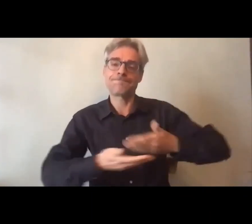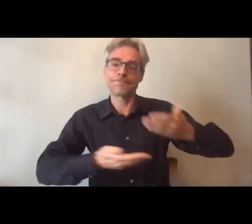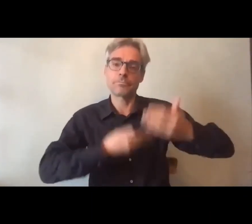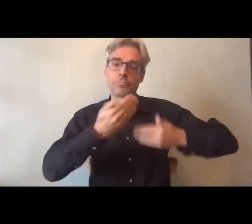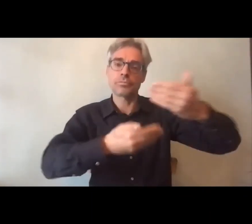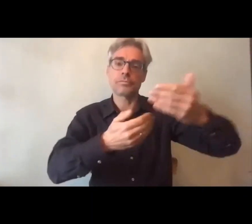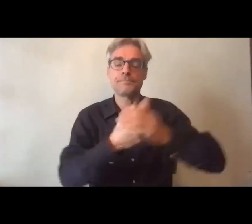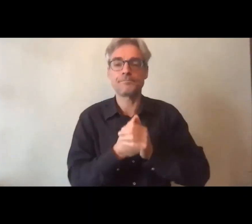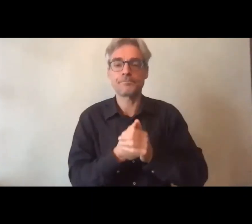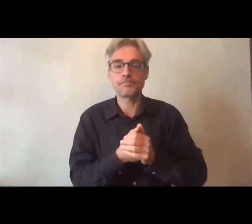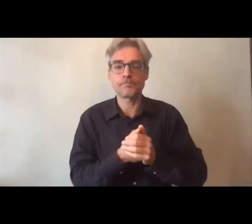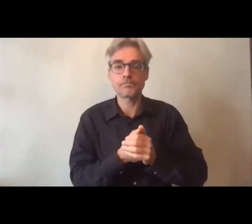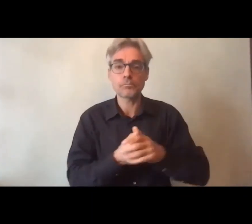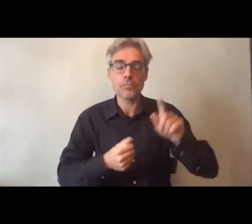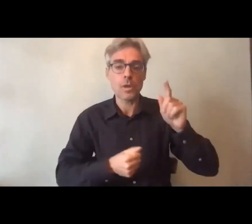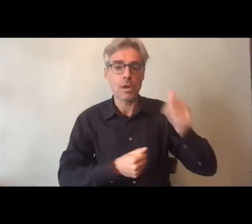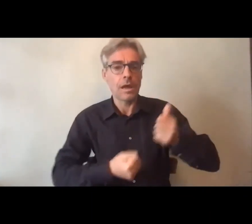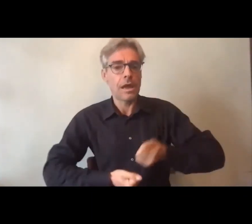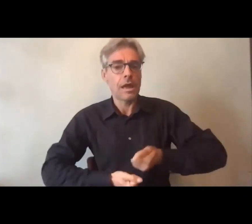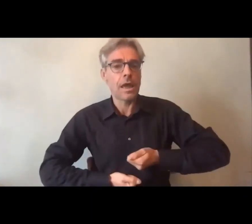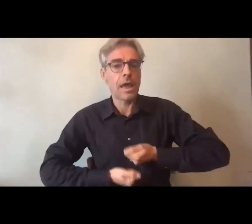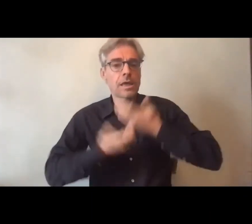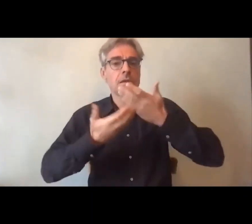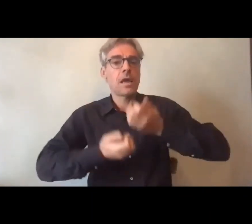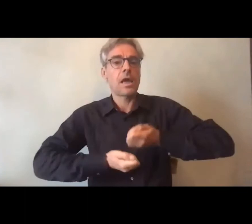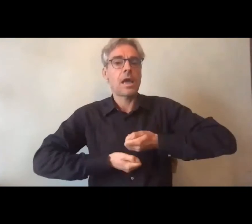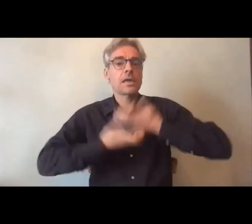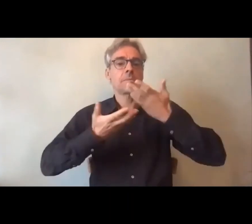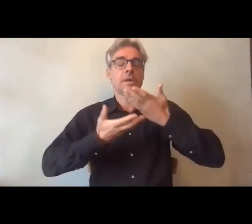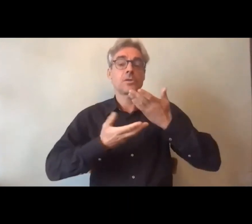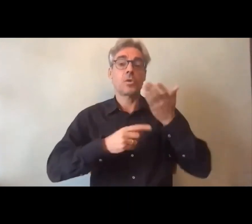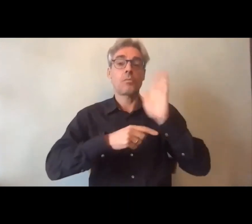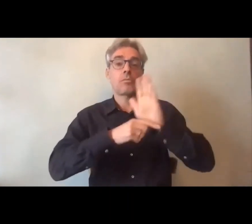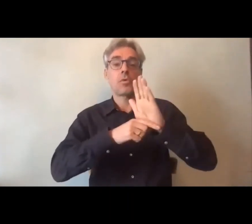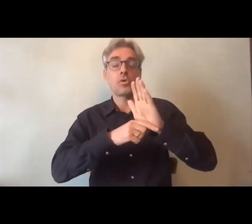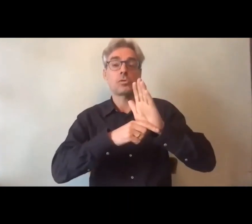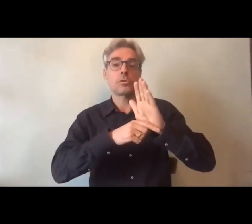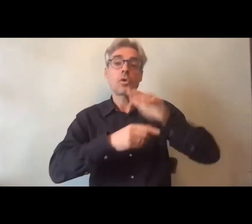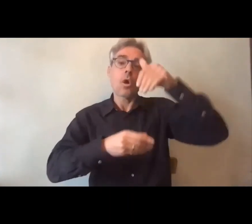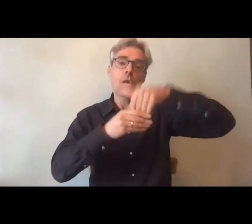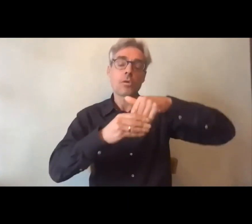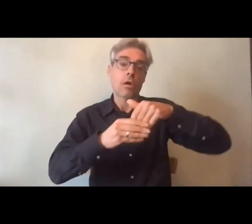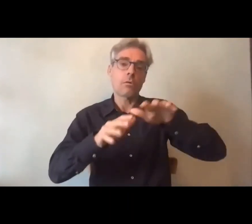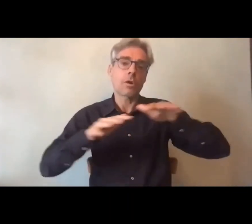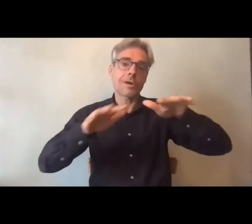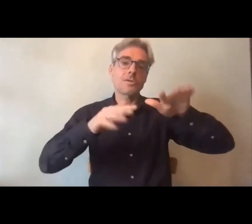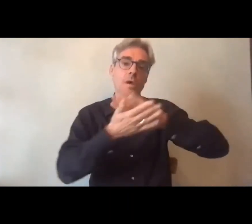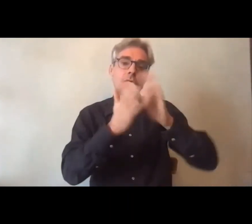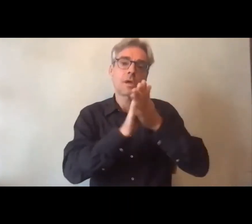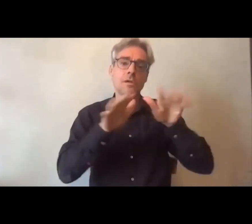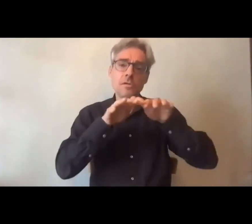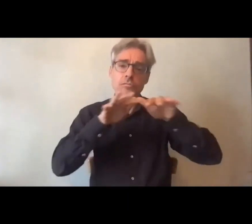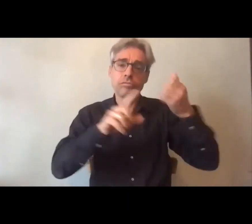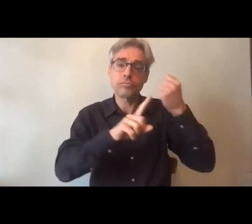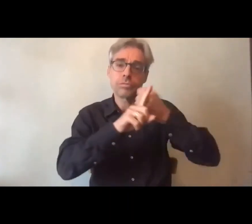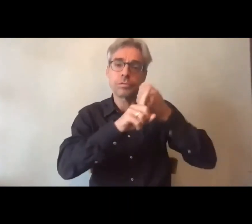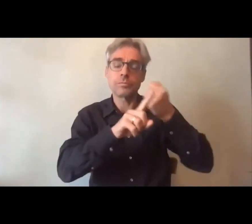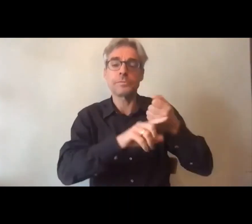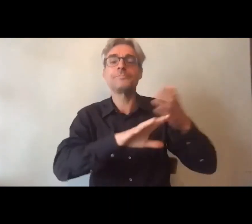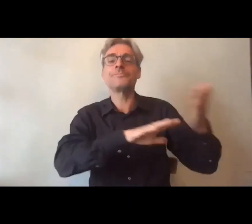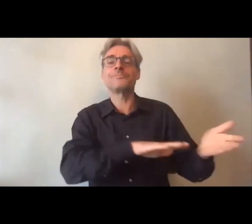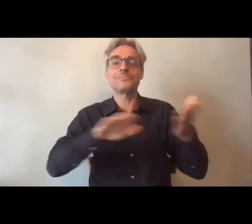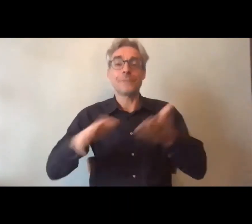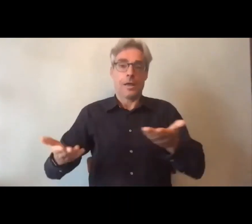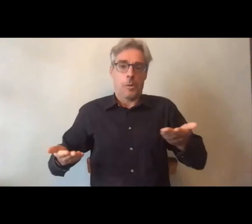et finalement de l'expression et de la représentation dans le monde associatif et ailleurs j'ai le plaisir d'accueillir